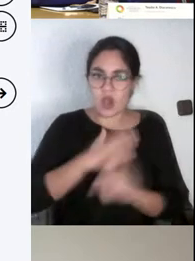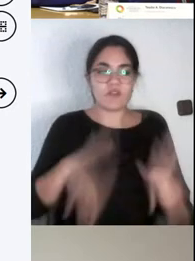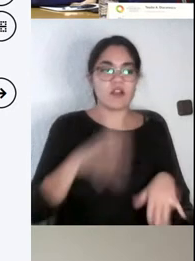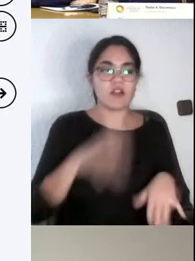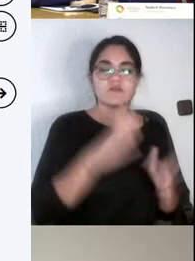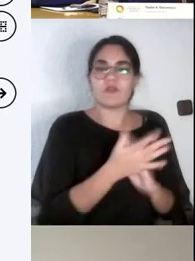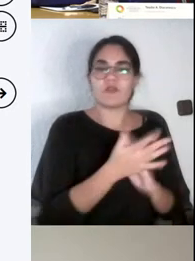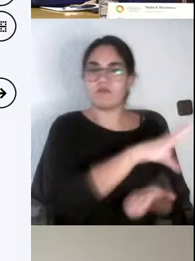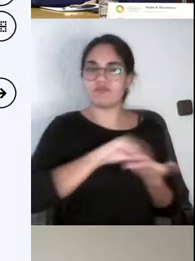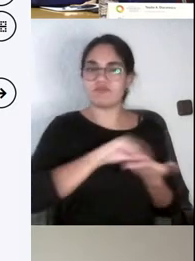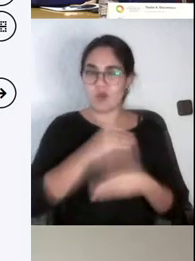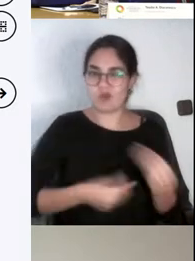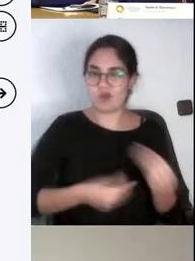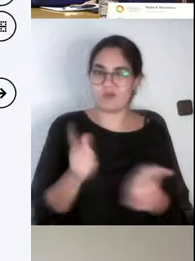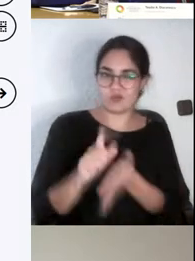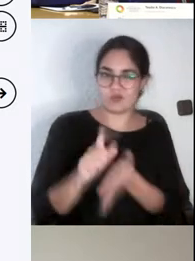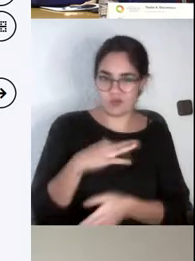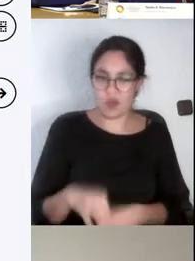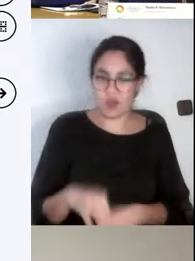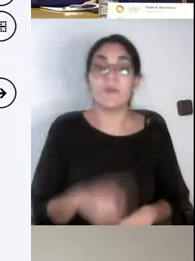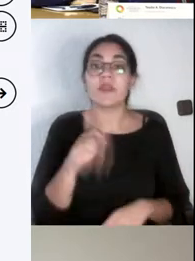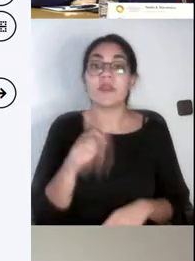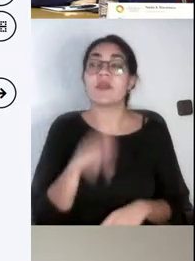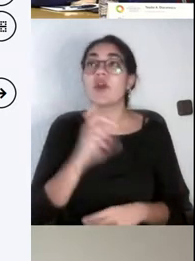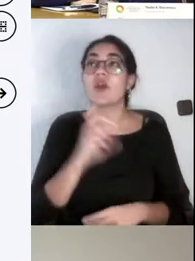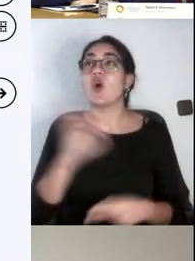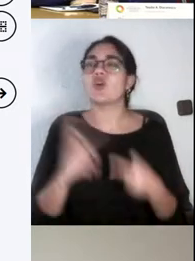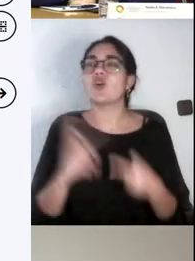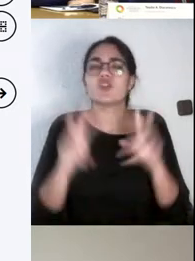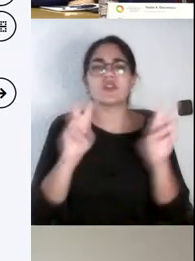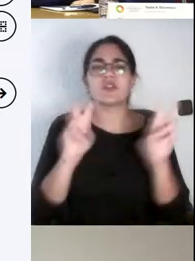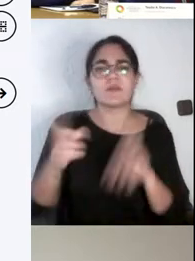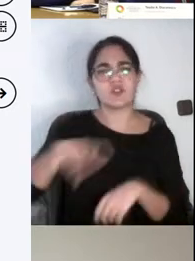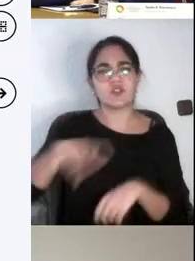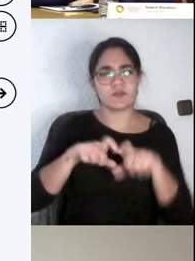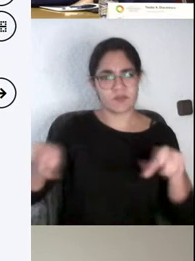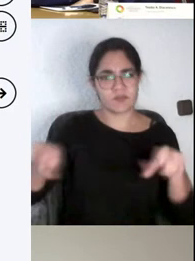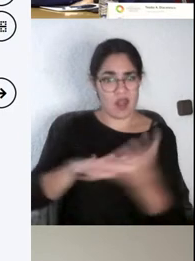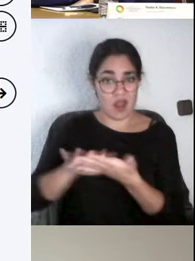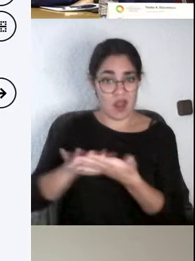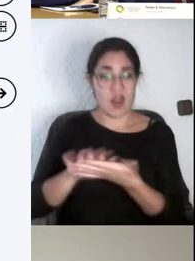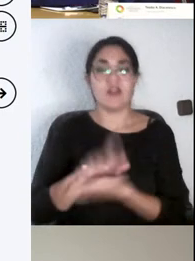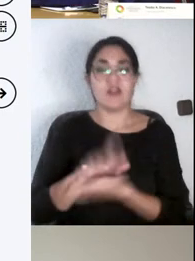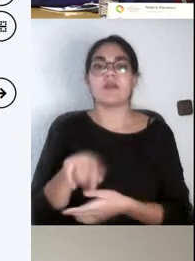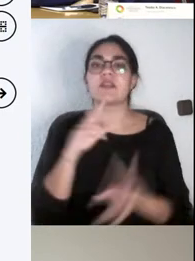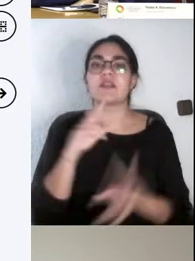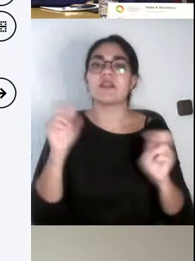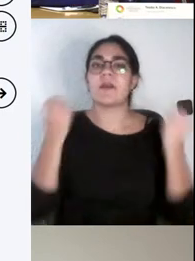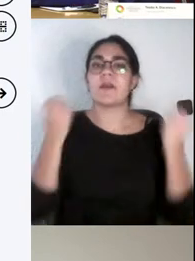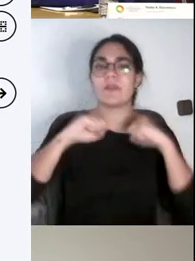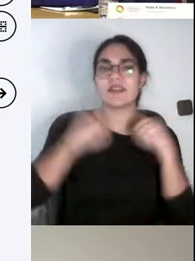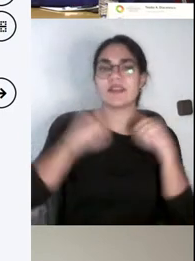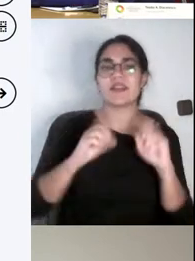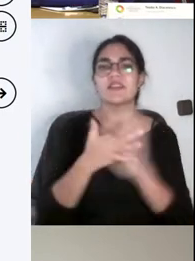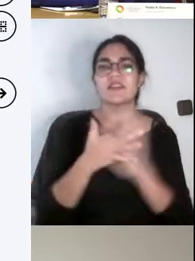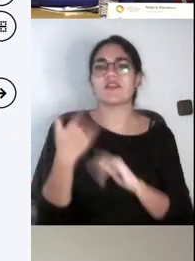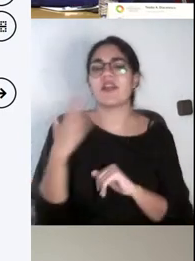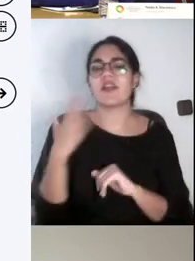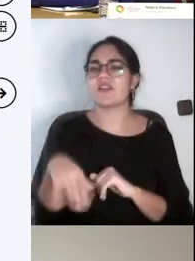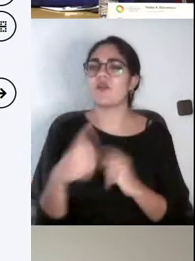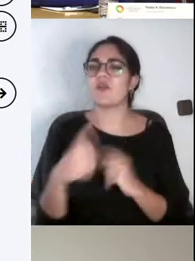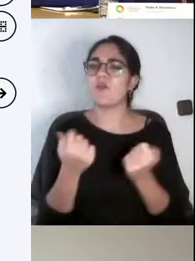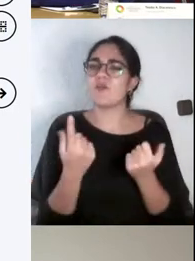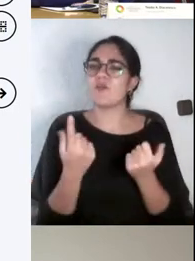Luego estuvimos debatiendo acerca de la problemática justamente de las prácticas y de no hacer una planificación correcta o una coordinación entre